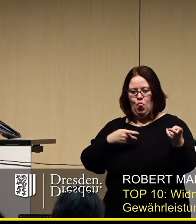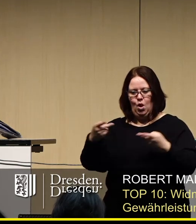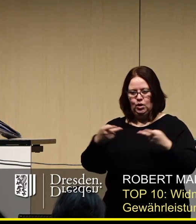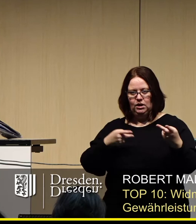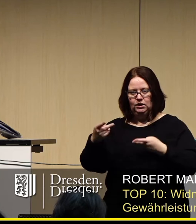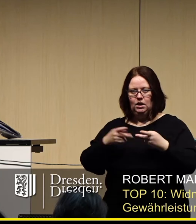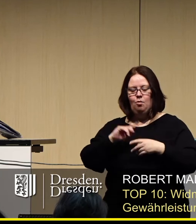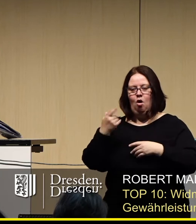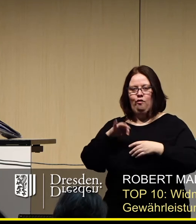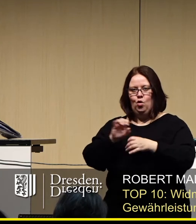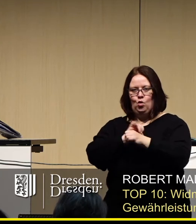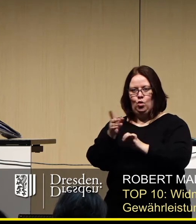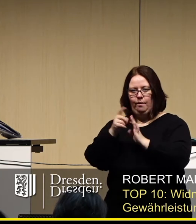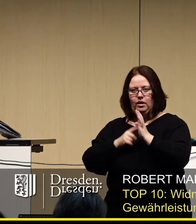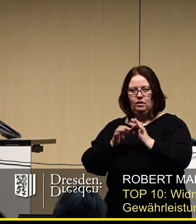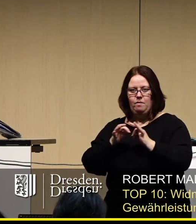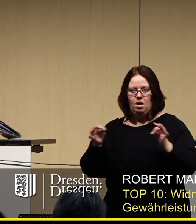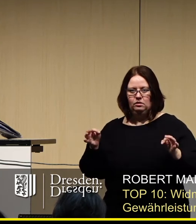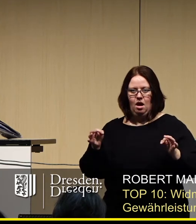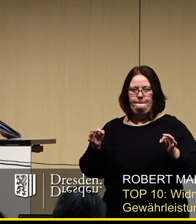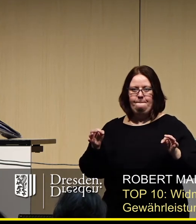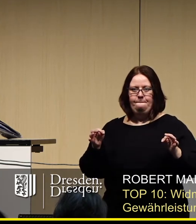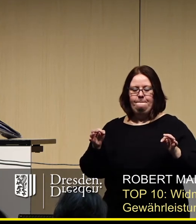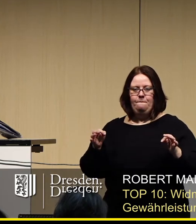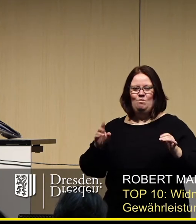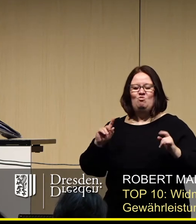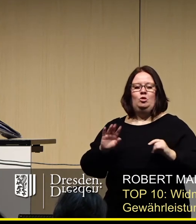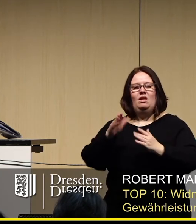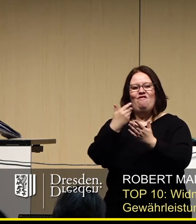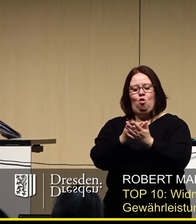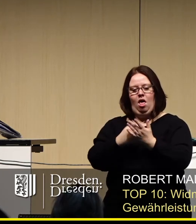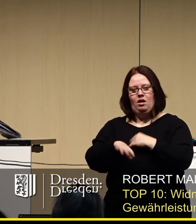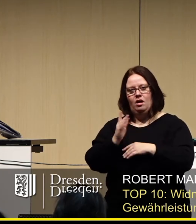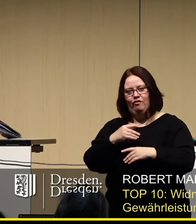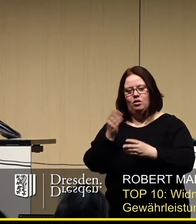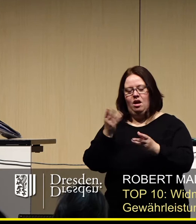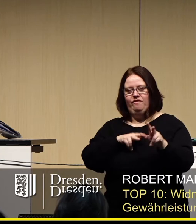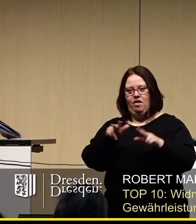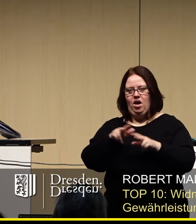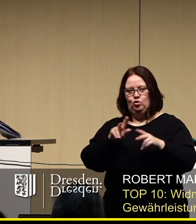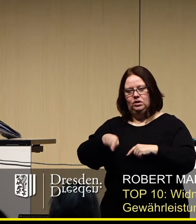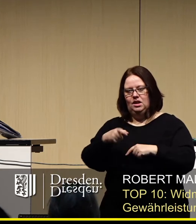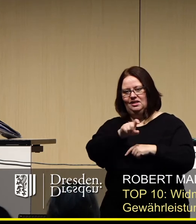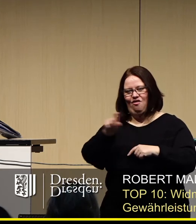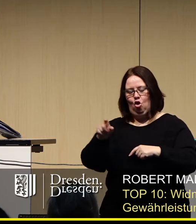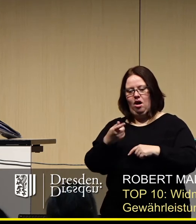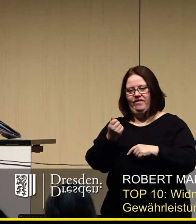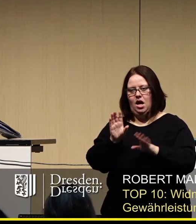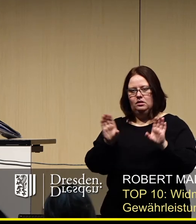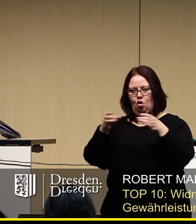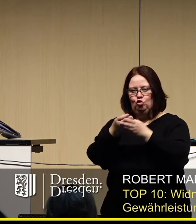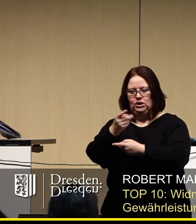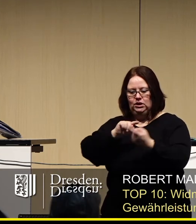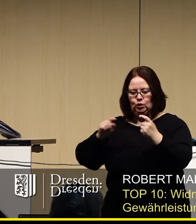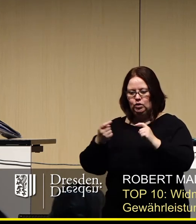aber andererseits auch für Corona-bedingte Maßnahmen. Wir haben eine Vorlage der Verwaltung zu dem Thema, die nächste Woche im Finanzausschuss diskutiert wird.